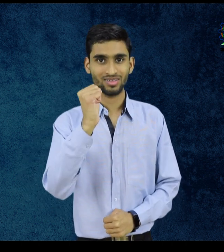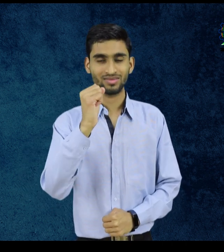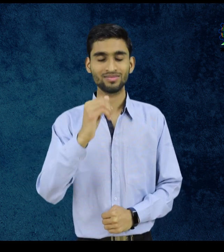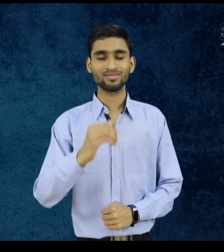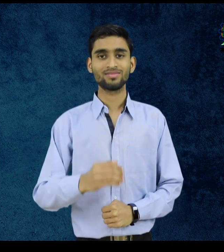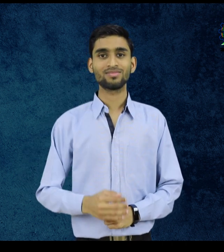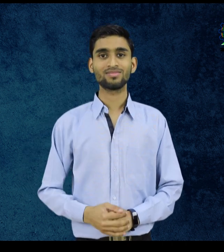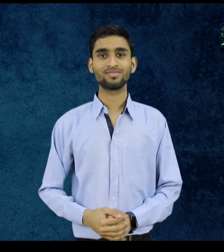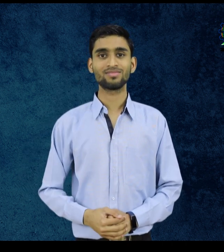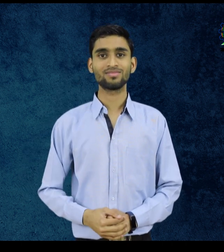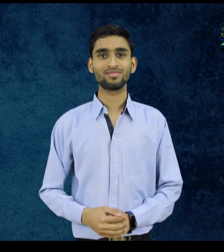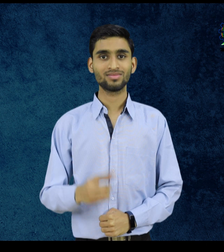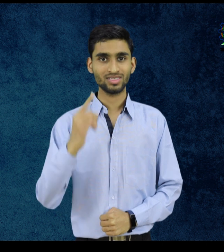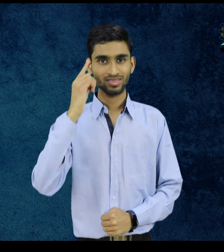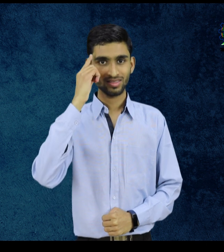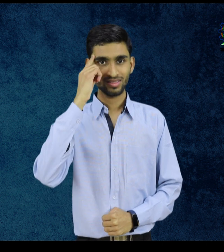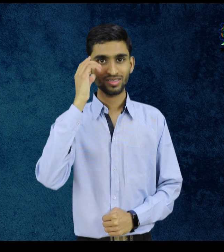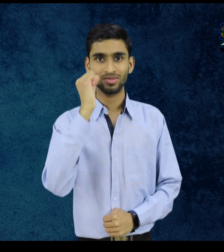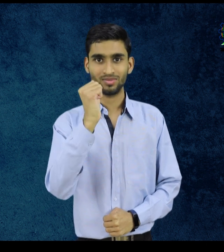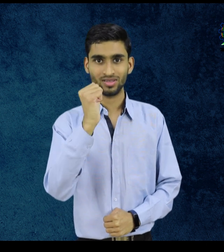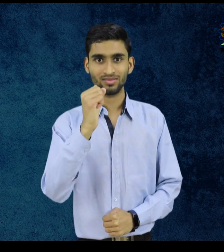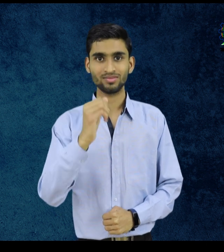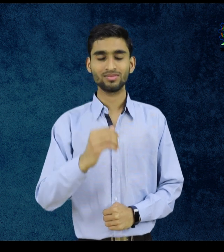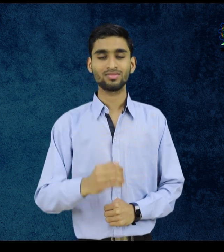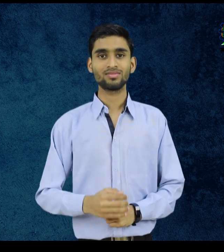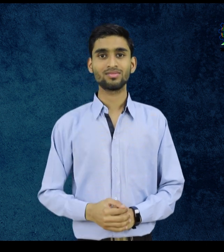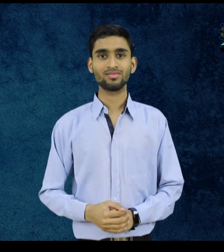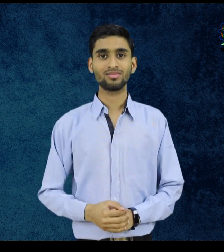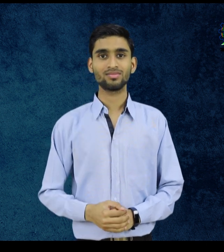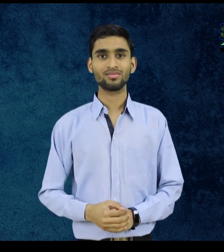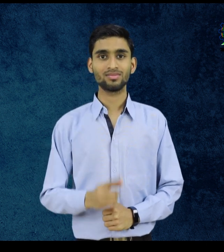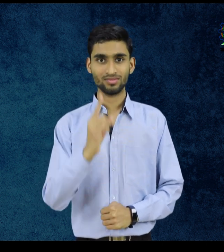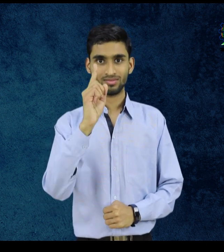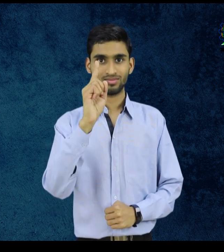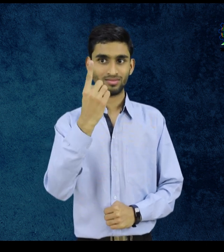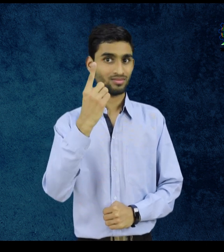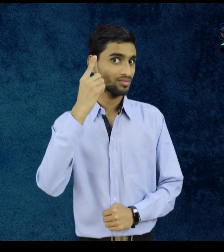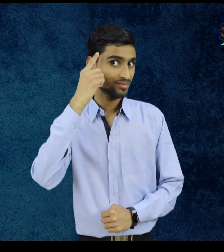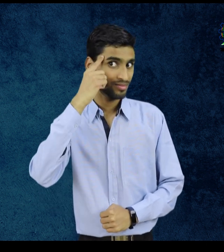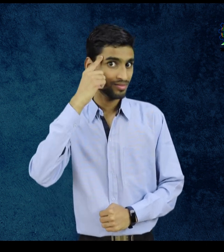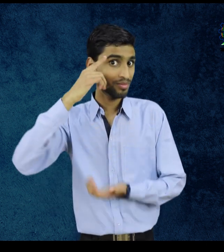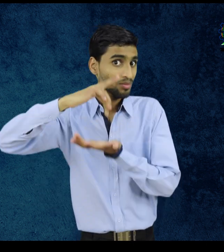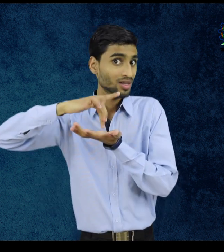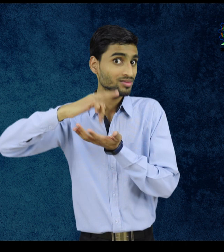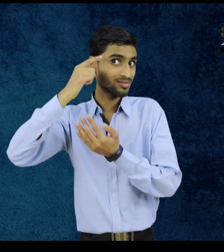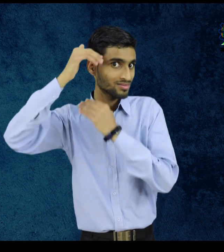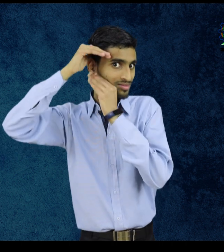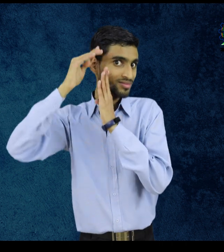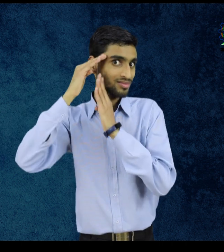याद करना याद करना इंडिक्स फिंगर माथे पर